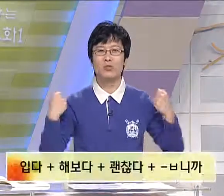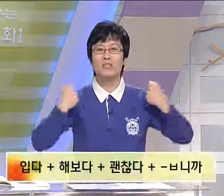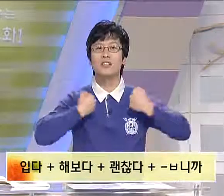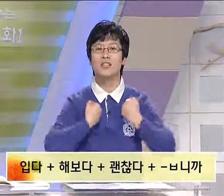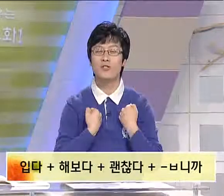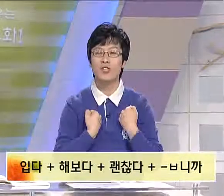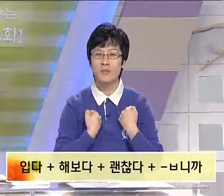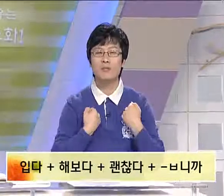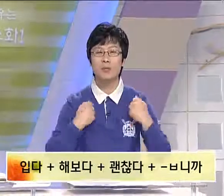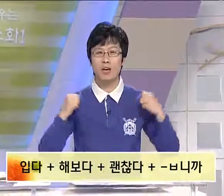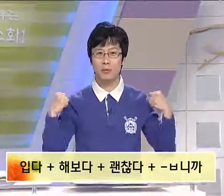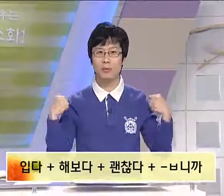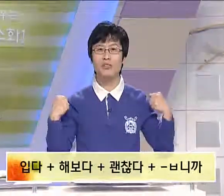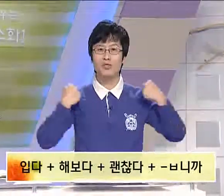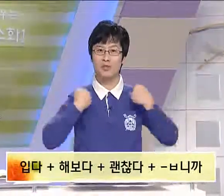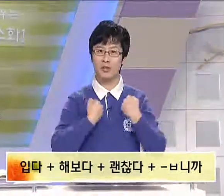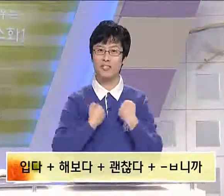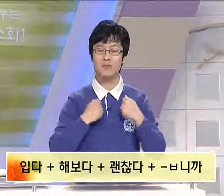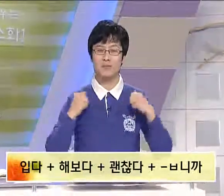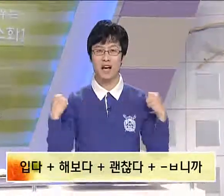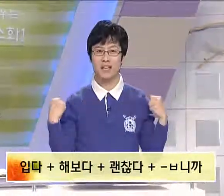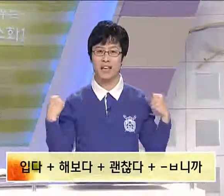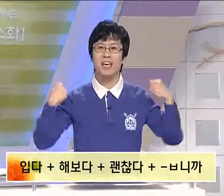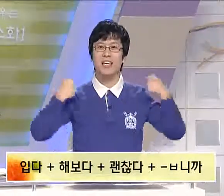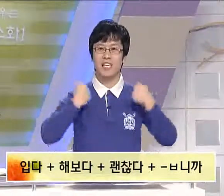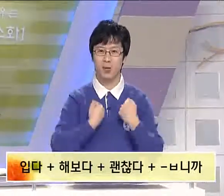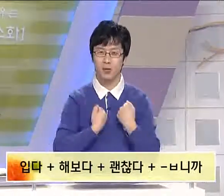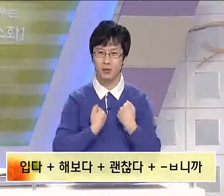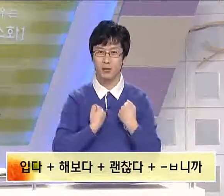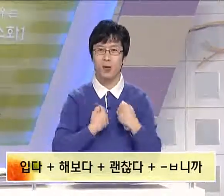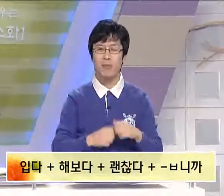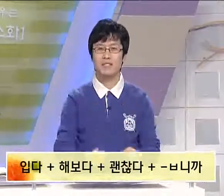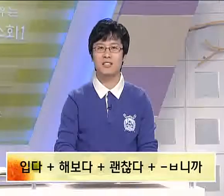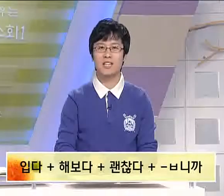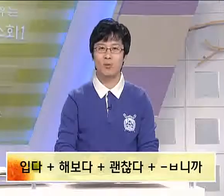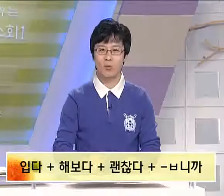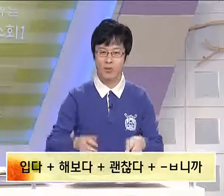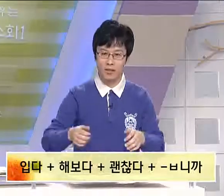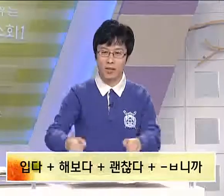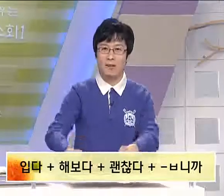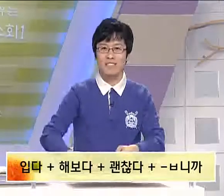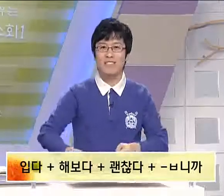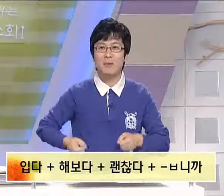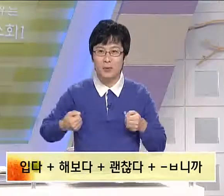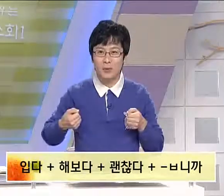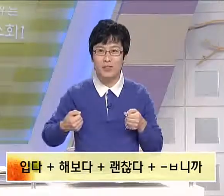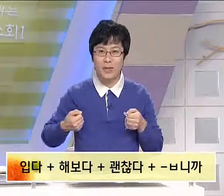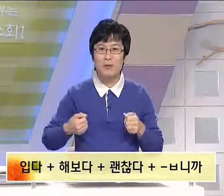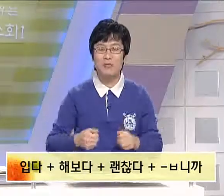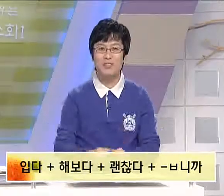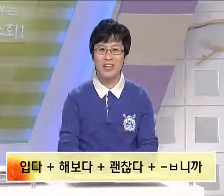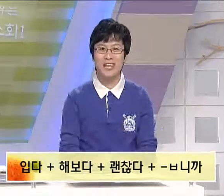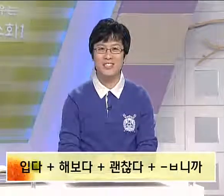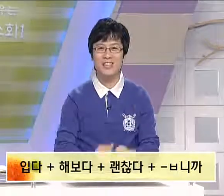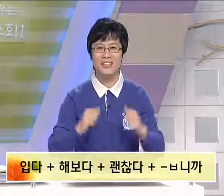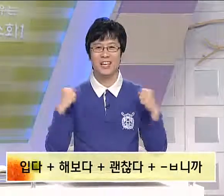옷을 걸쳐 입는 모양 표현해 주시면 되겠습니다. 네. 입어봐도. 바지를 입어보면 바지를 입어보는 것처럼 해보시면 되겠죠. 네.